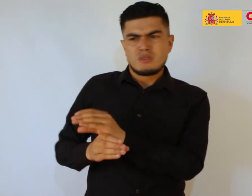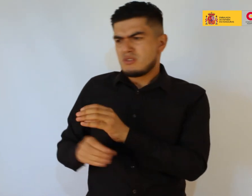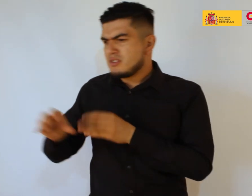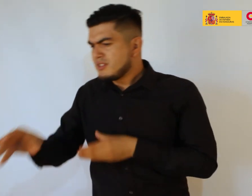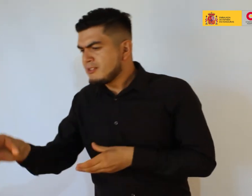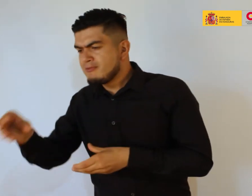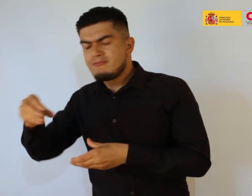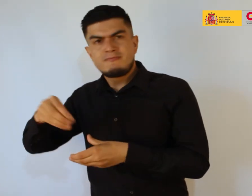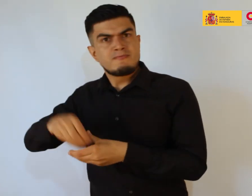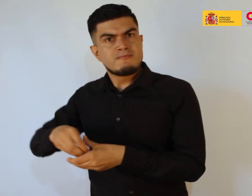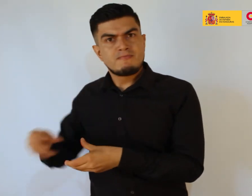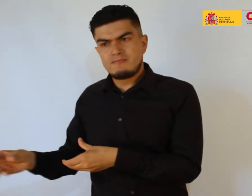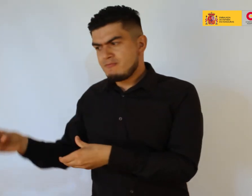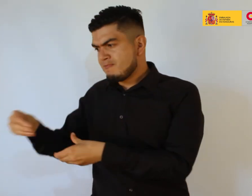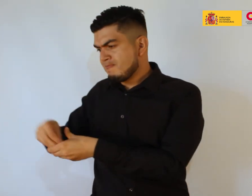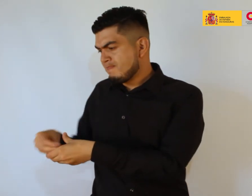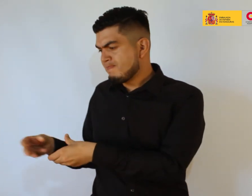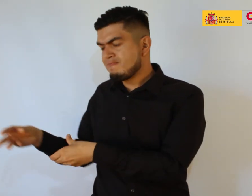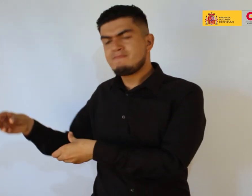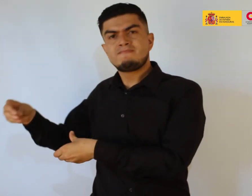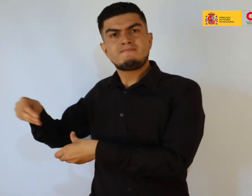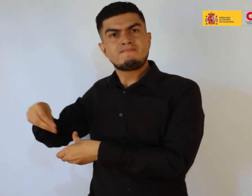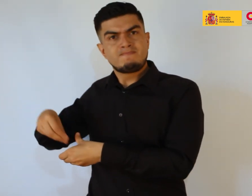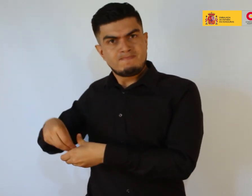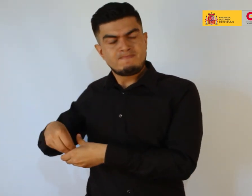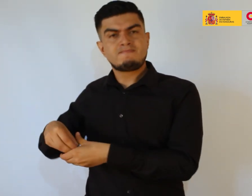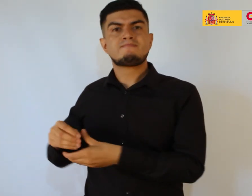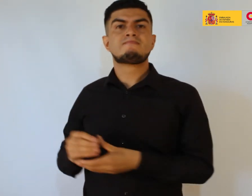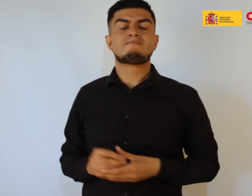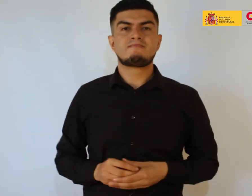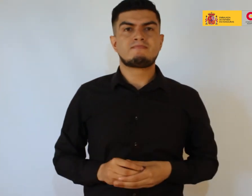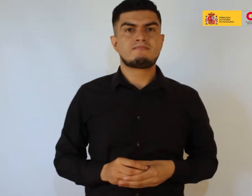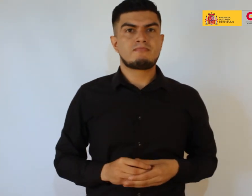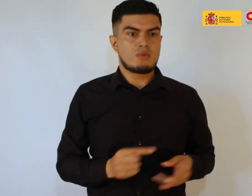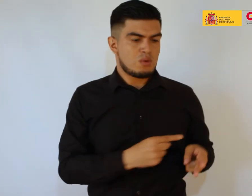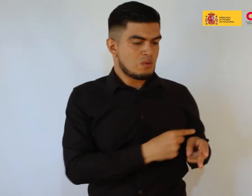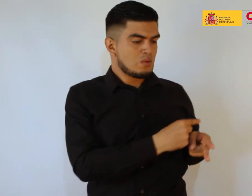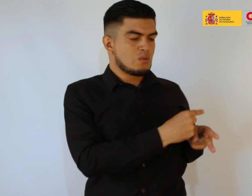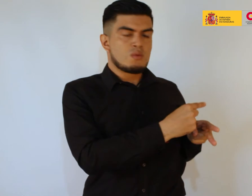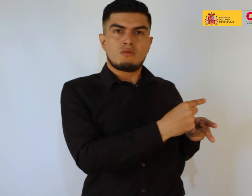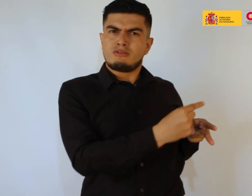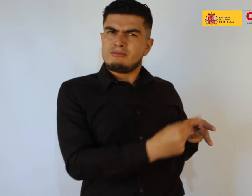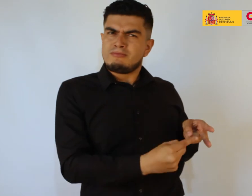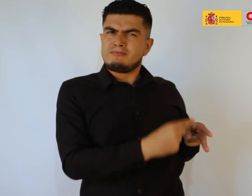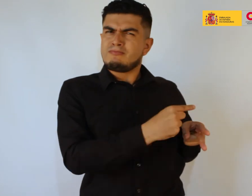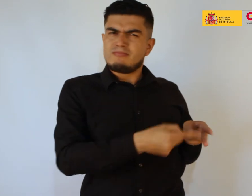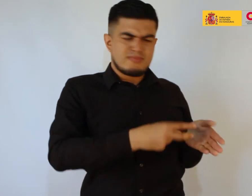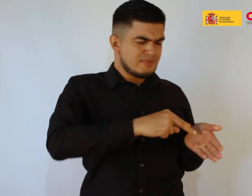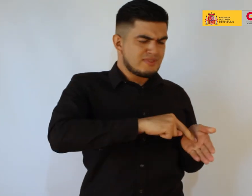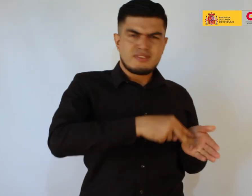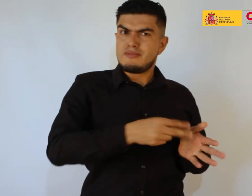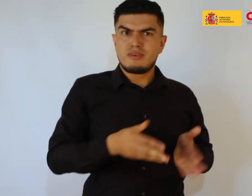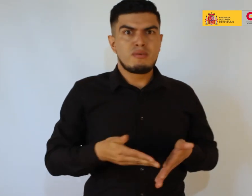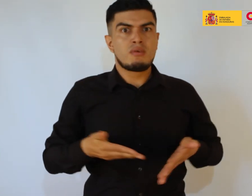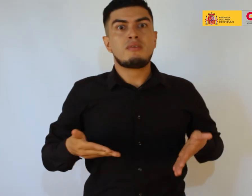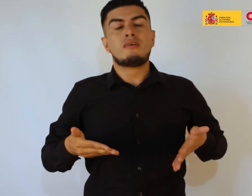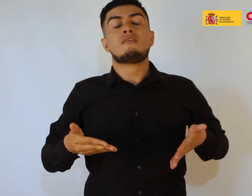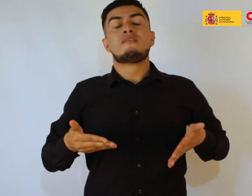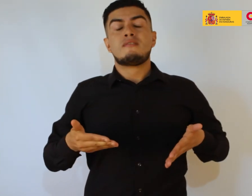mar y que se registran en el video. Para mí ambas obras hacen referencia a una